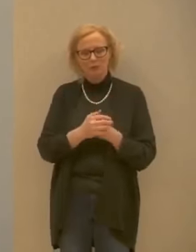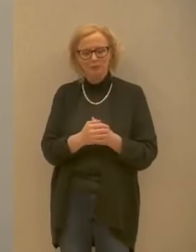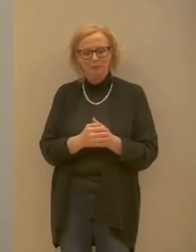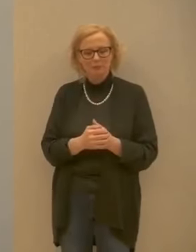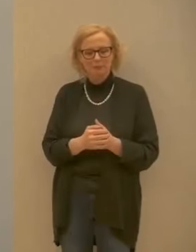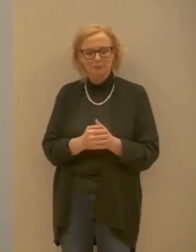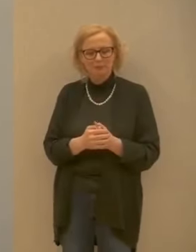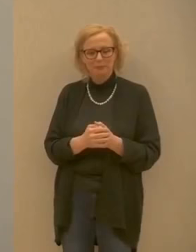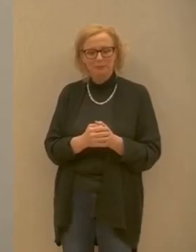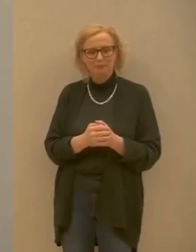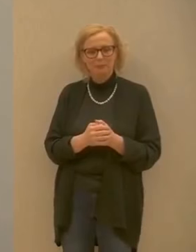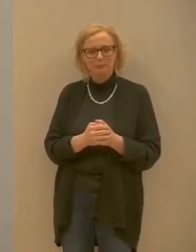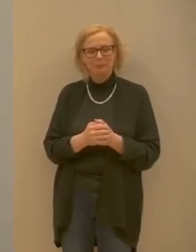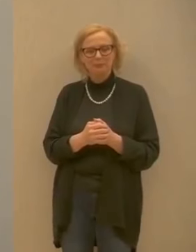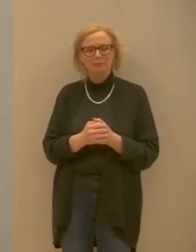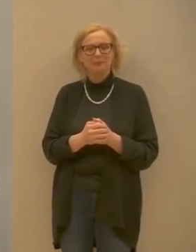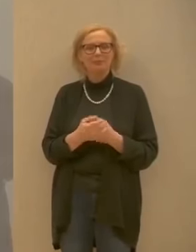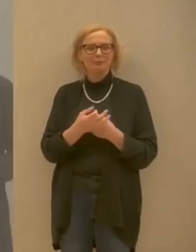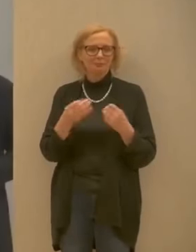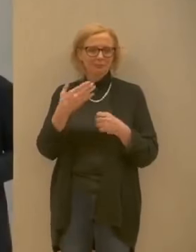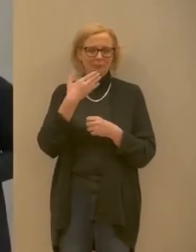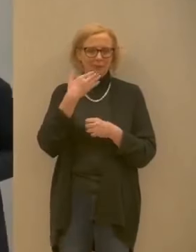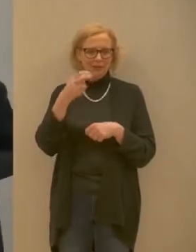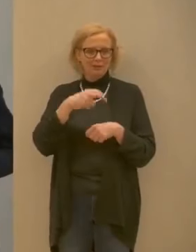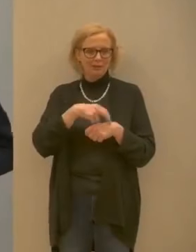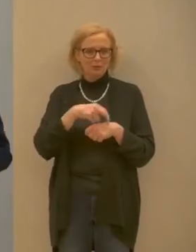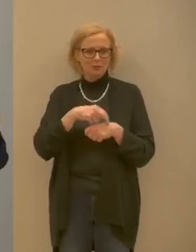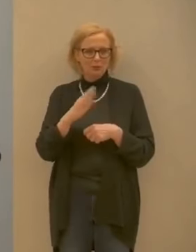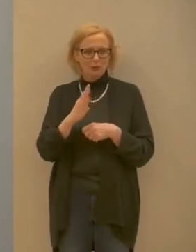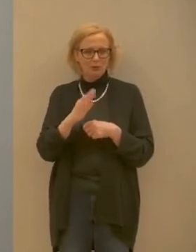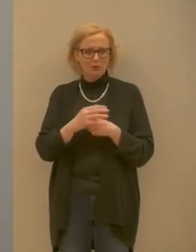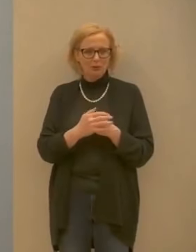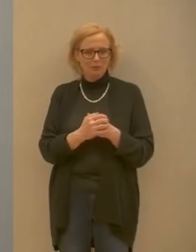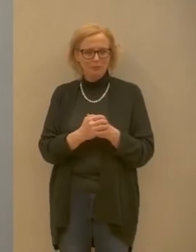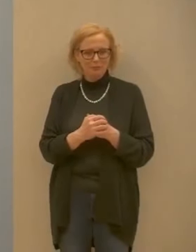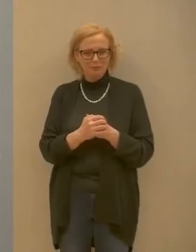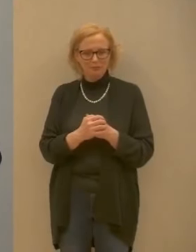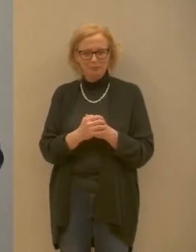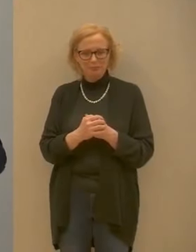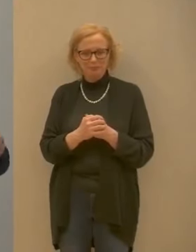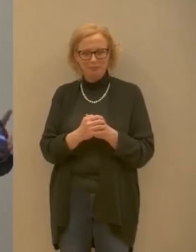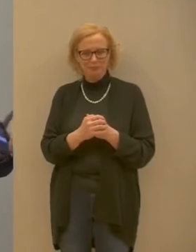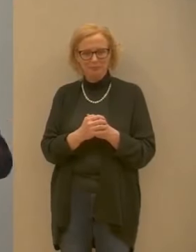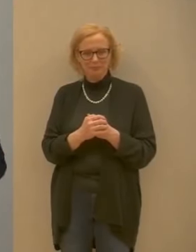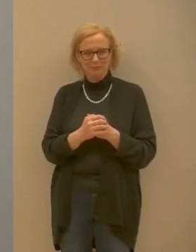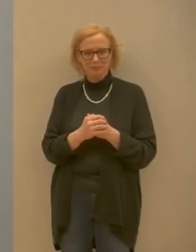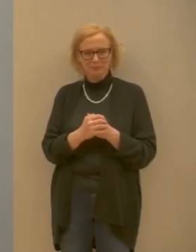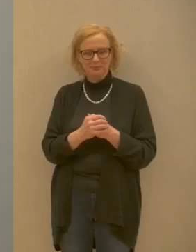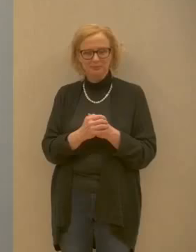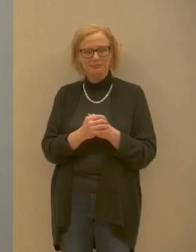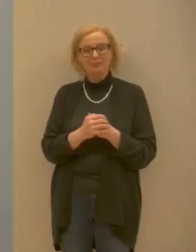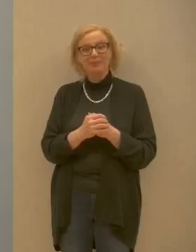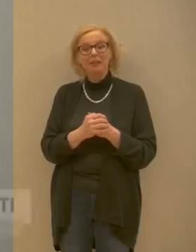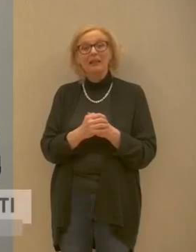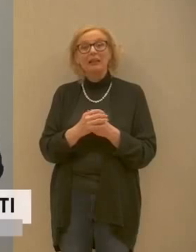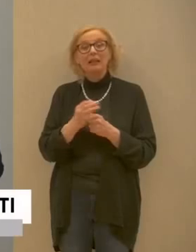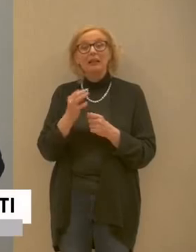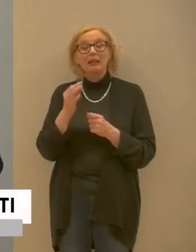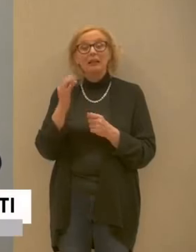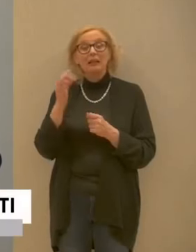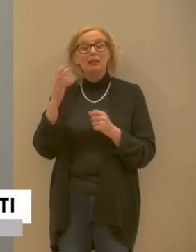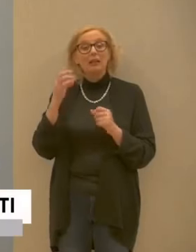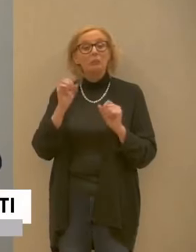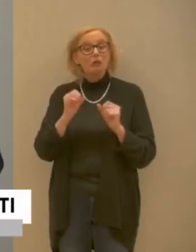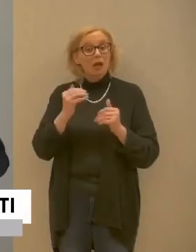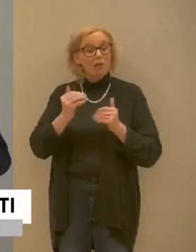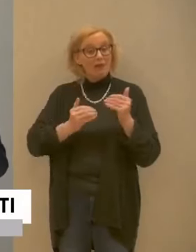bene grazie dottor Bordon allora se possiamo procedere in questo modo